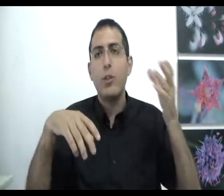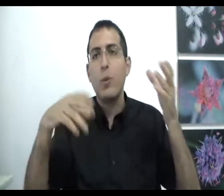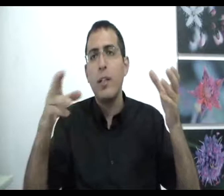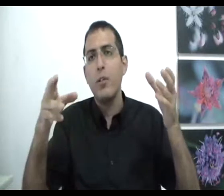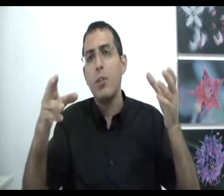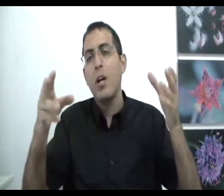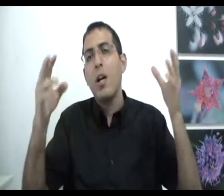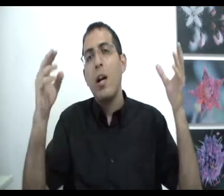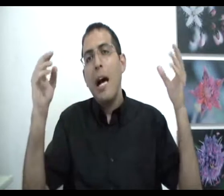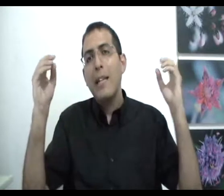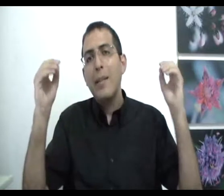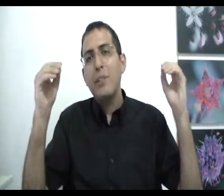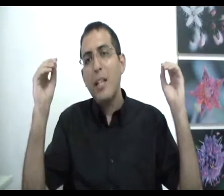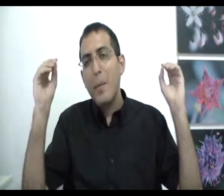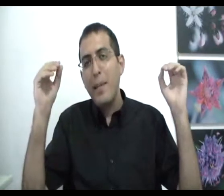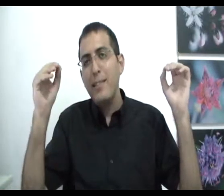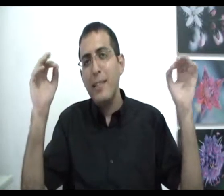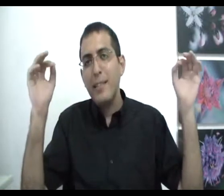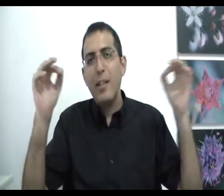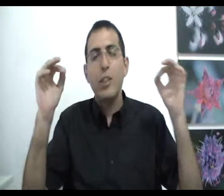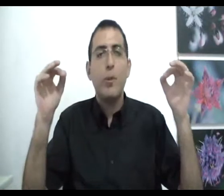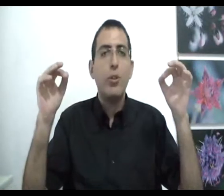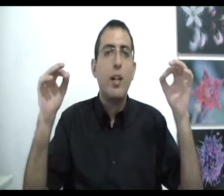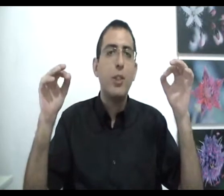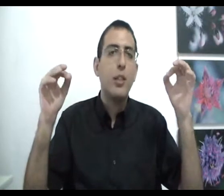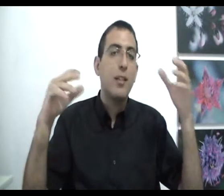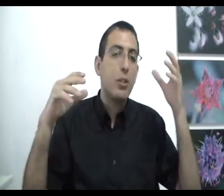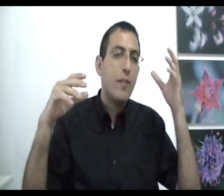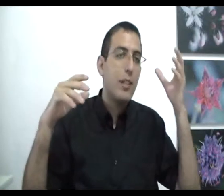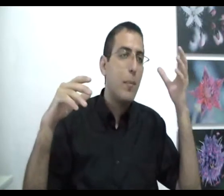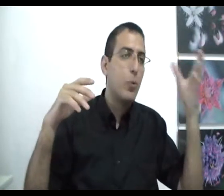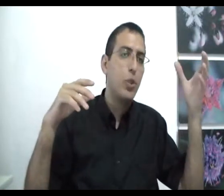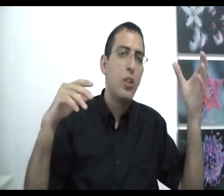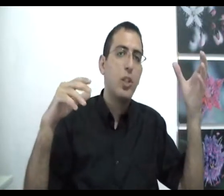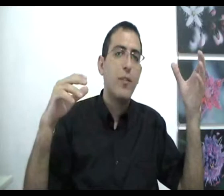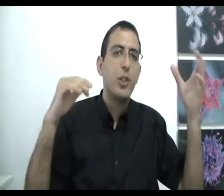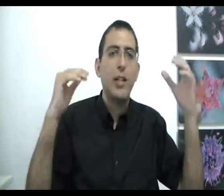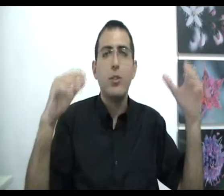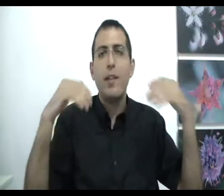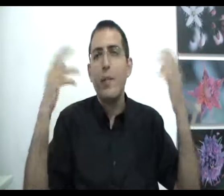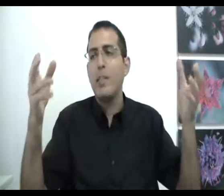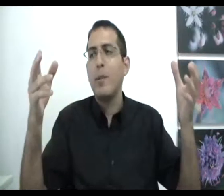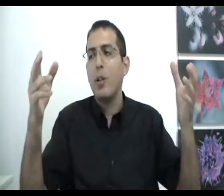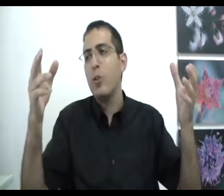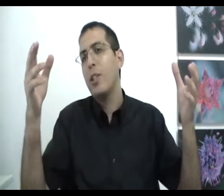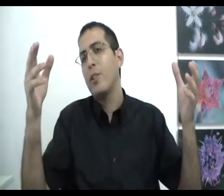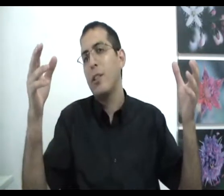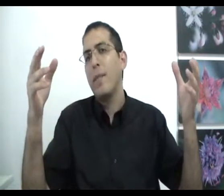הרוחניות האדם צריך לחפש את השכל שיש בכל שיטה ושיטה לעשות להבין את המהות של כל שיטה ושיטה לעשות להבין מה יש מאחורי כל שיטה ושיטה